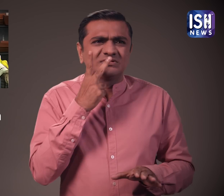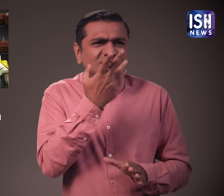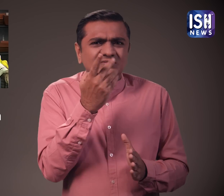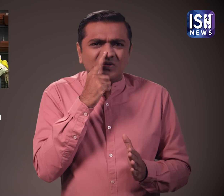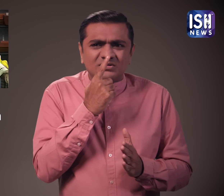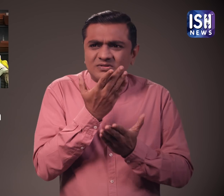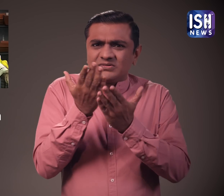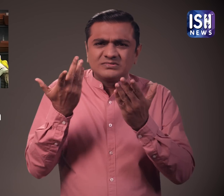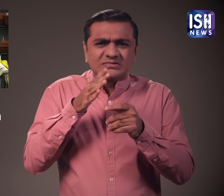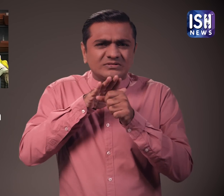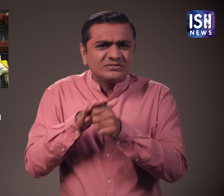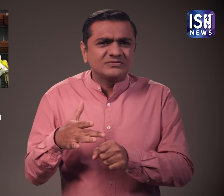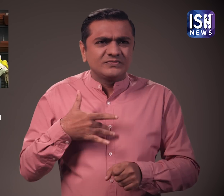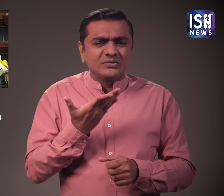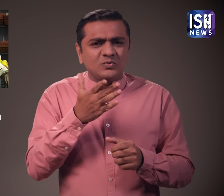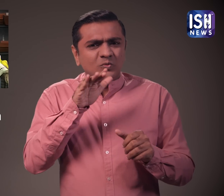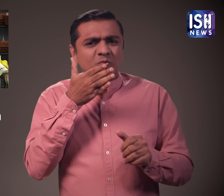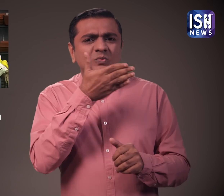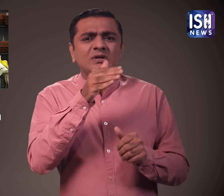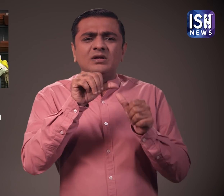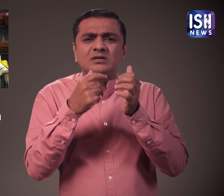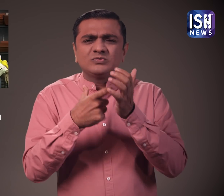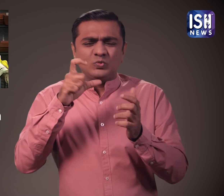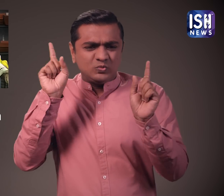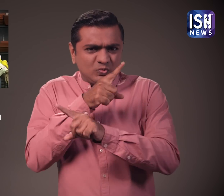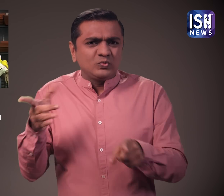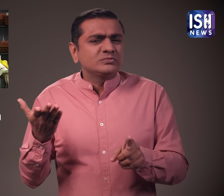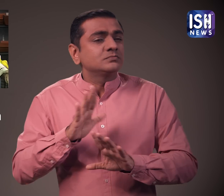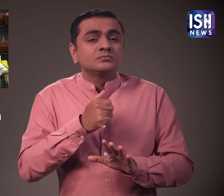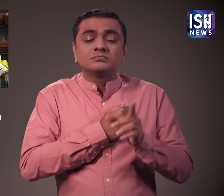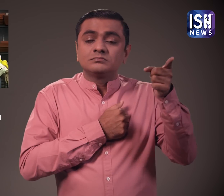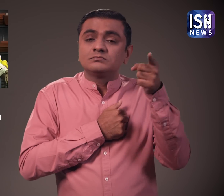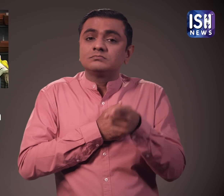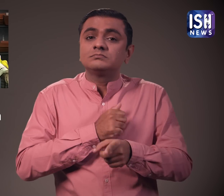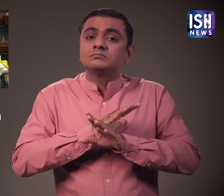उन्होंने माफी की मांग की क्योंकि यह सभी महिलाओं का अपमान है